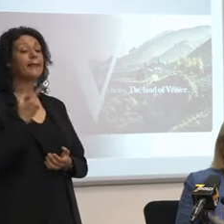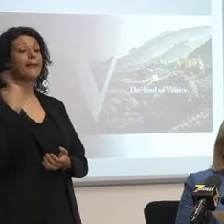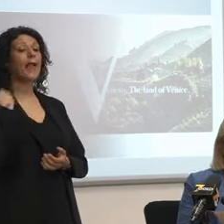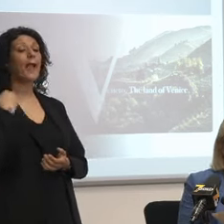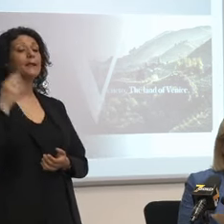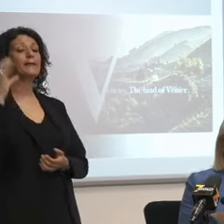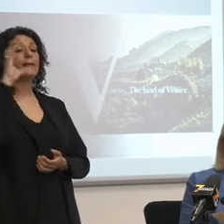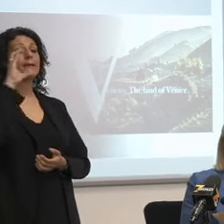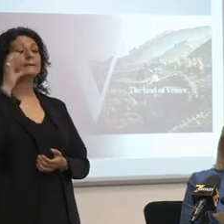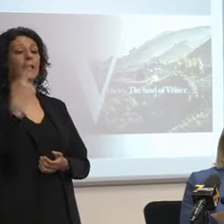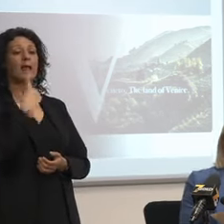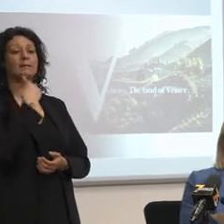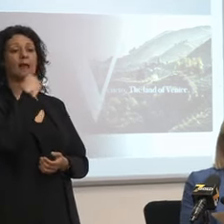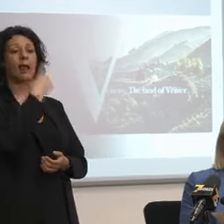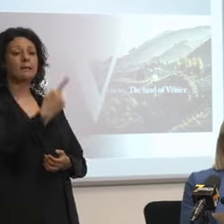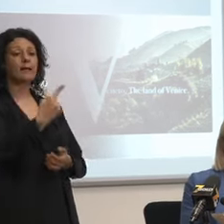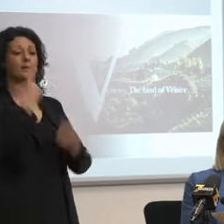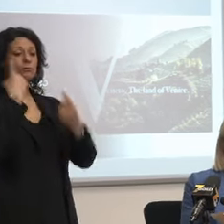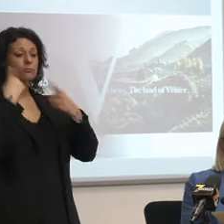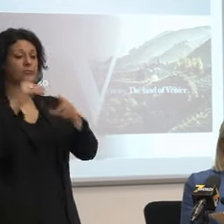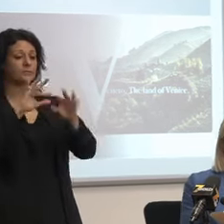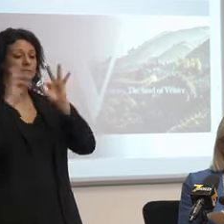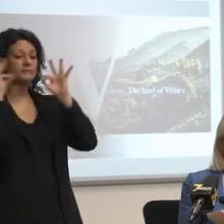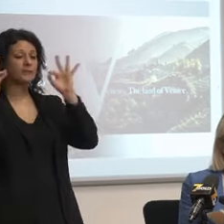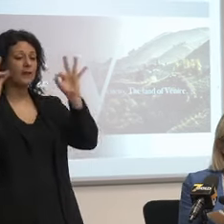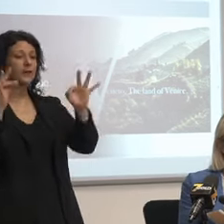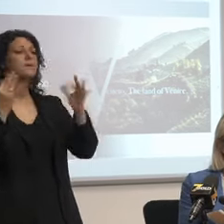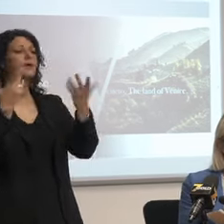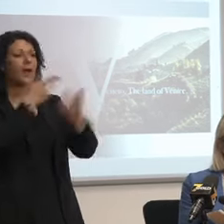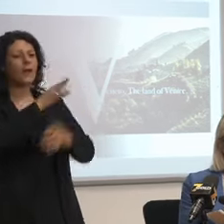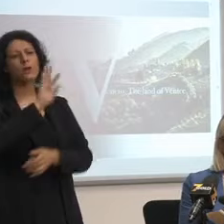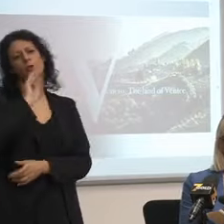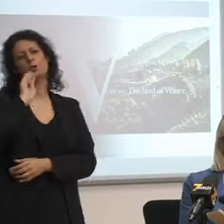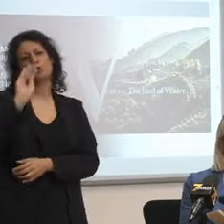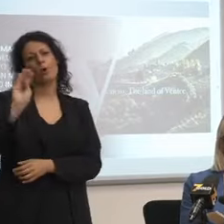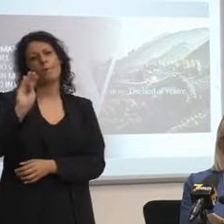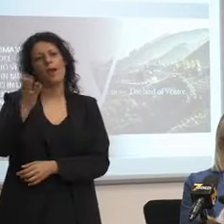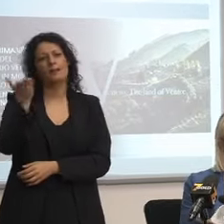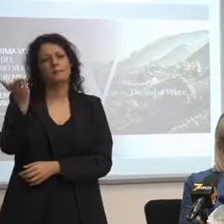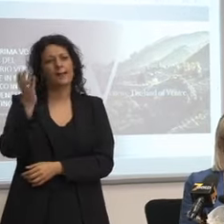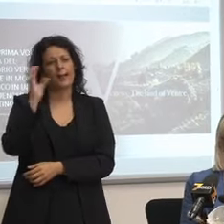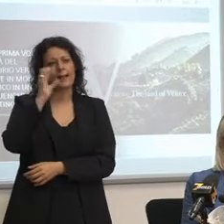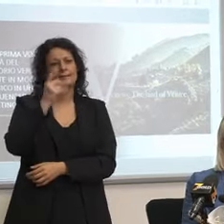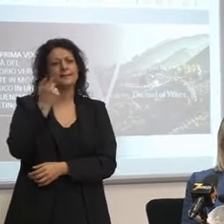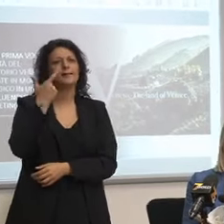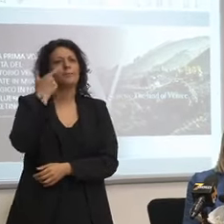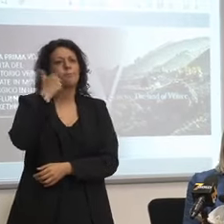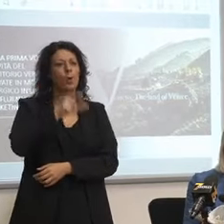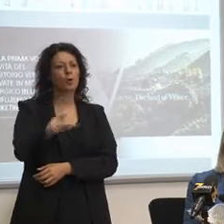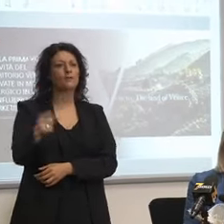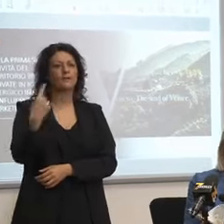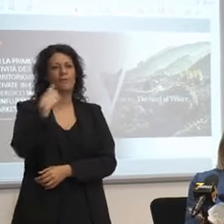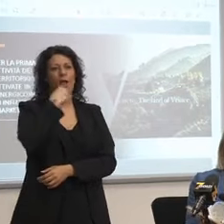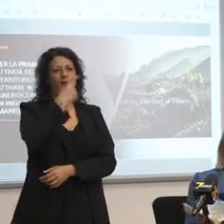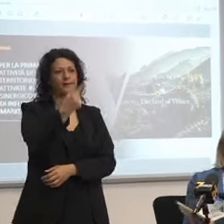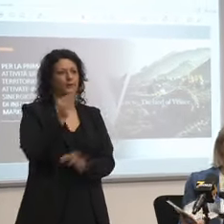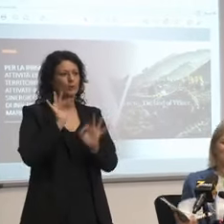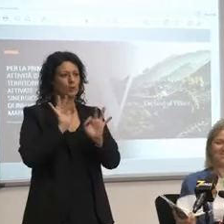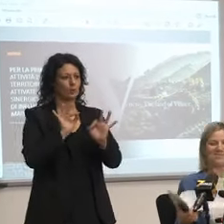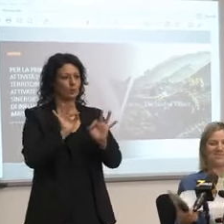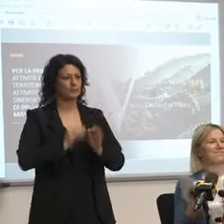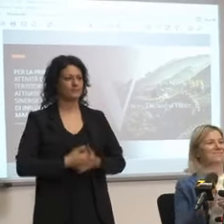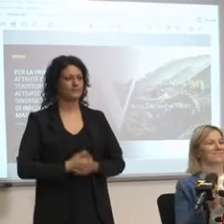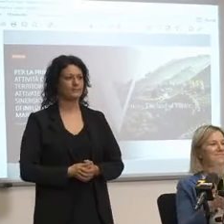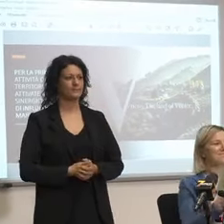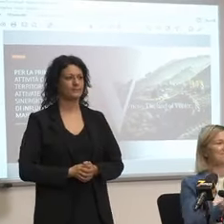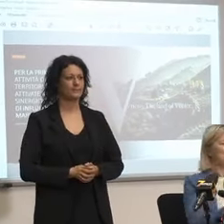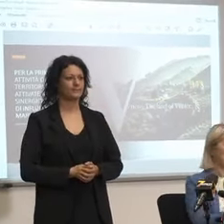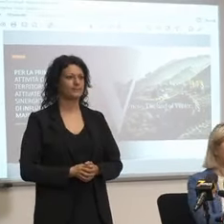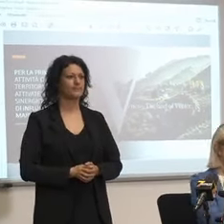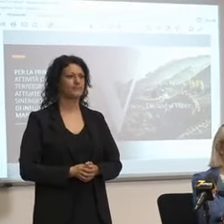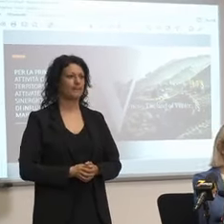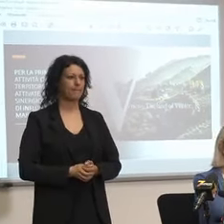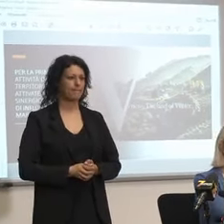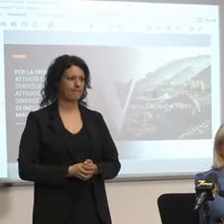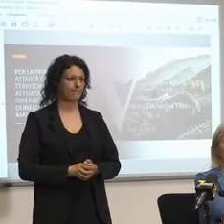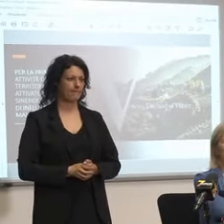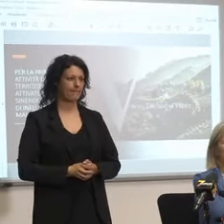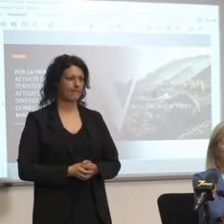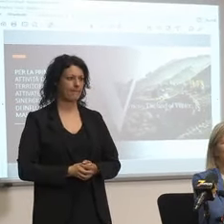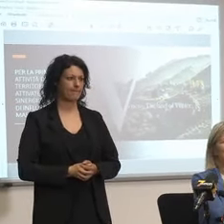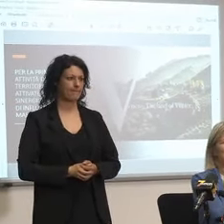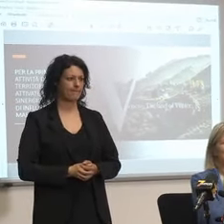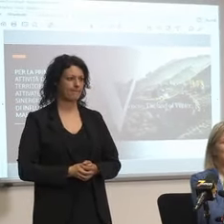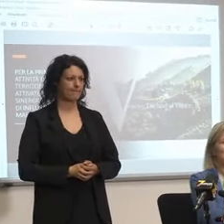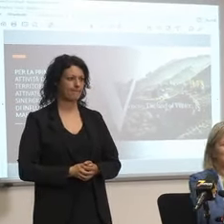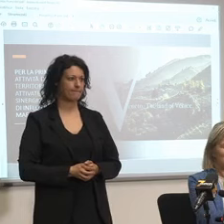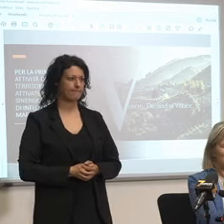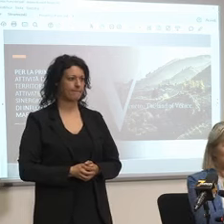Cresanti e che è nel vero lo chiedete al diretto interessato era per questo benissimo infatti avevo anticipato ho